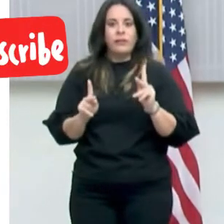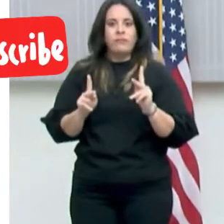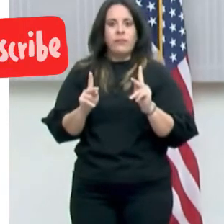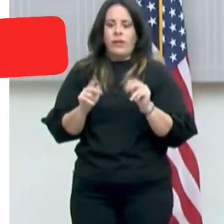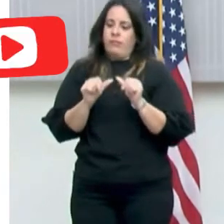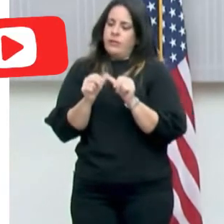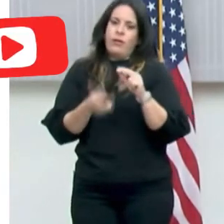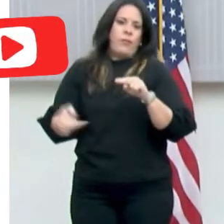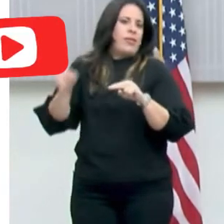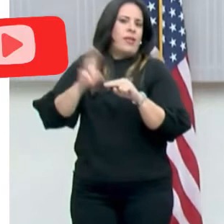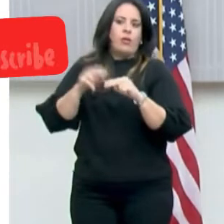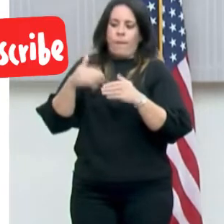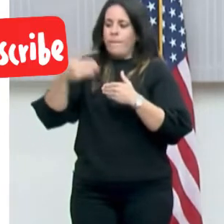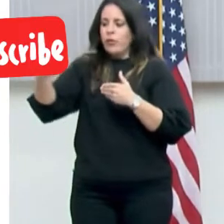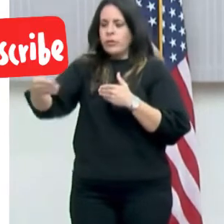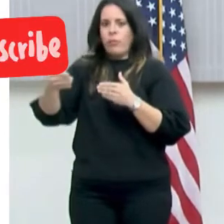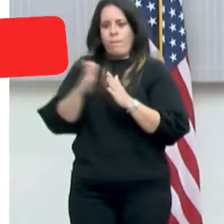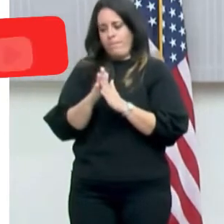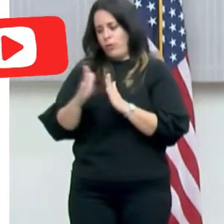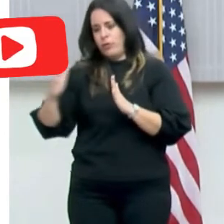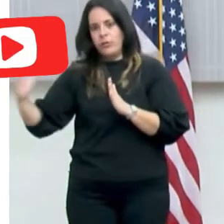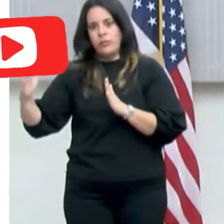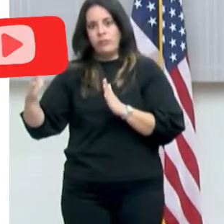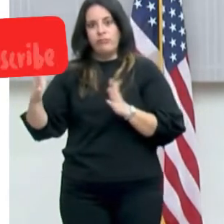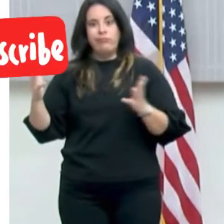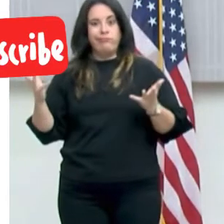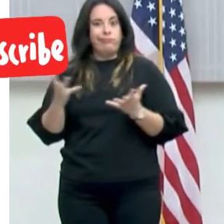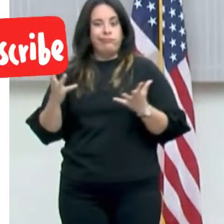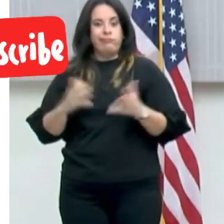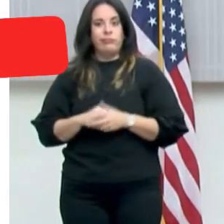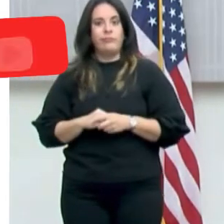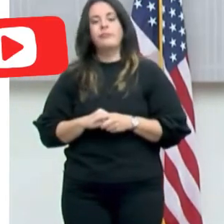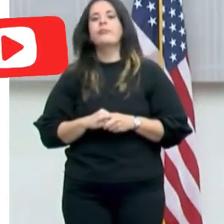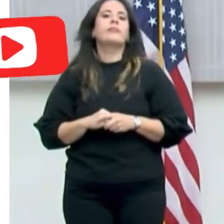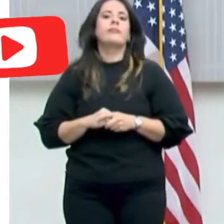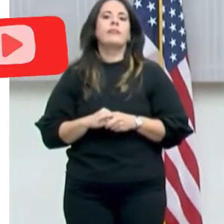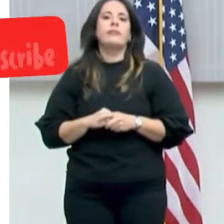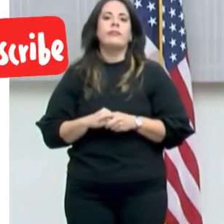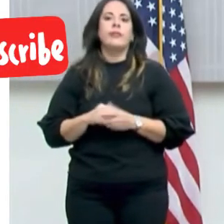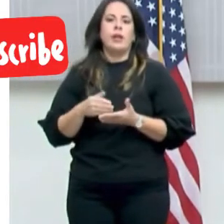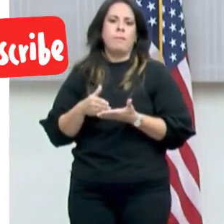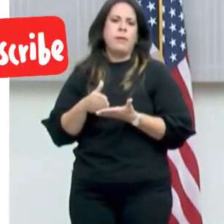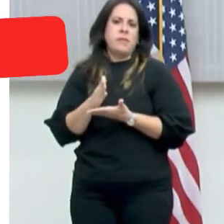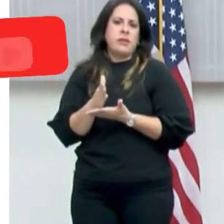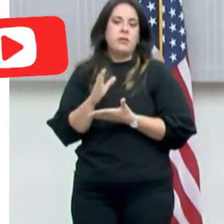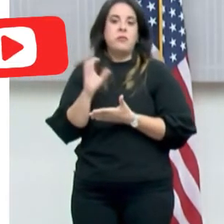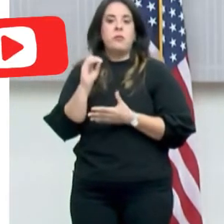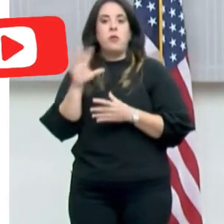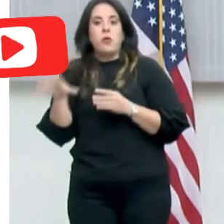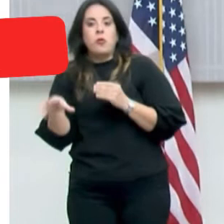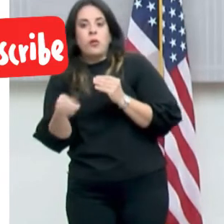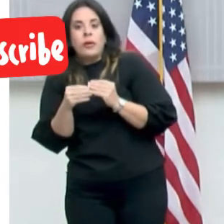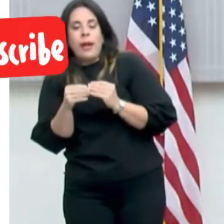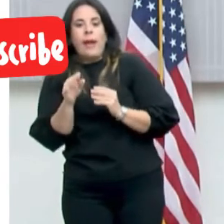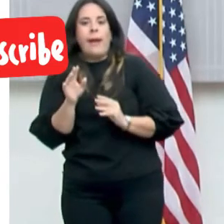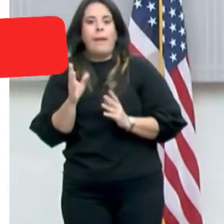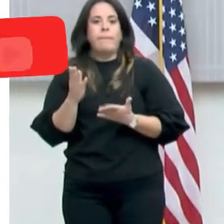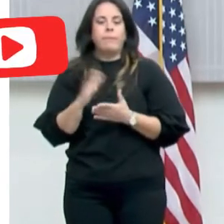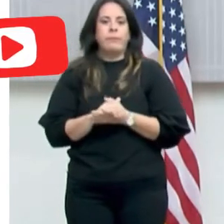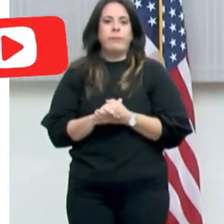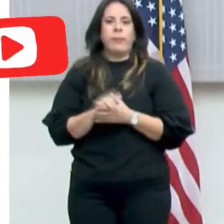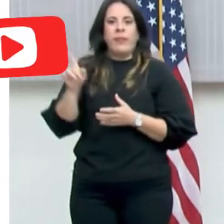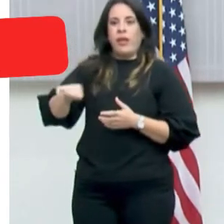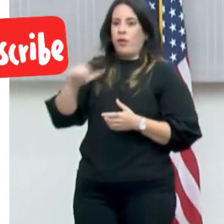creciendo porque la próxima etapa es entonces permitir o incluir a los que no tienen